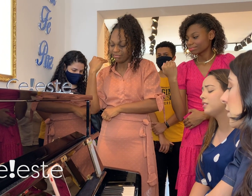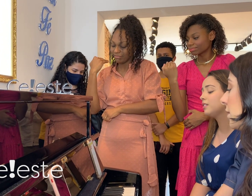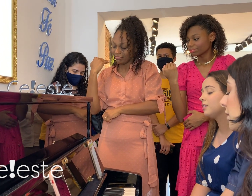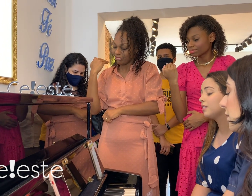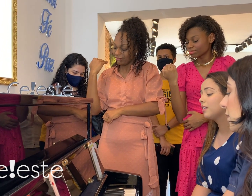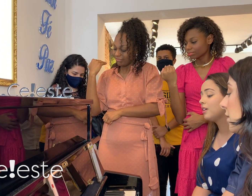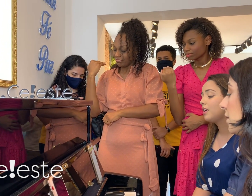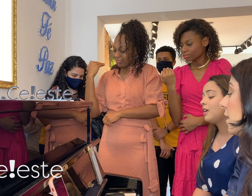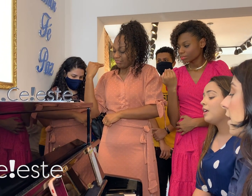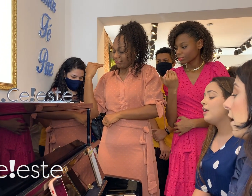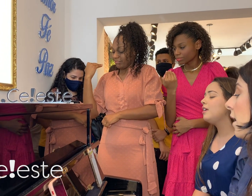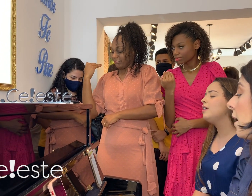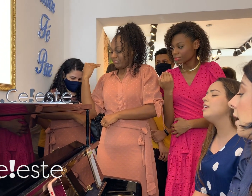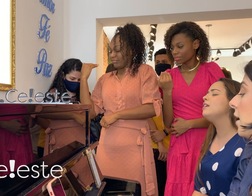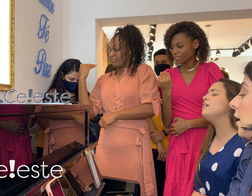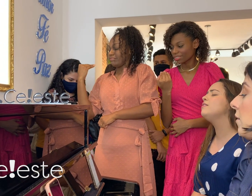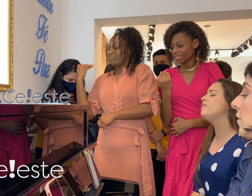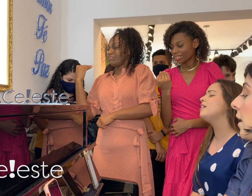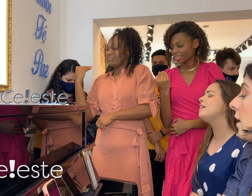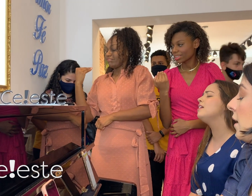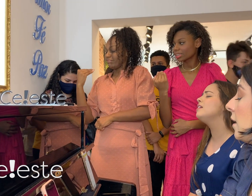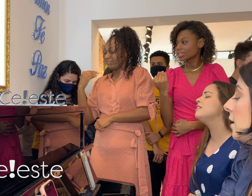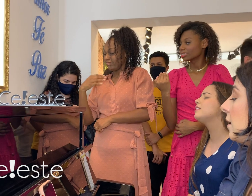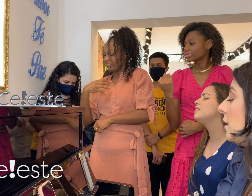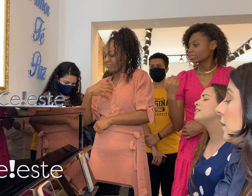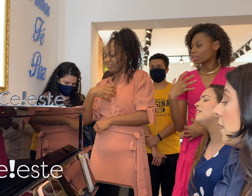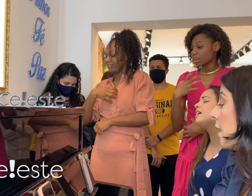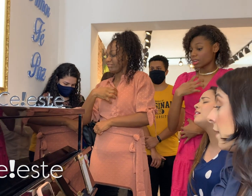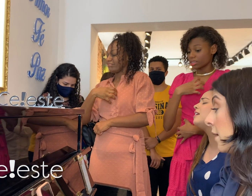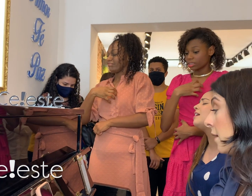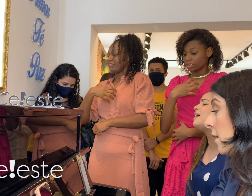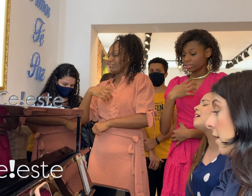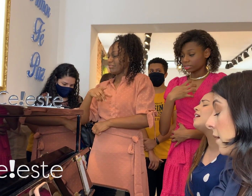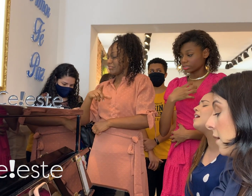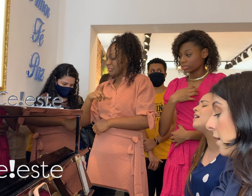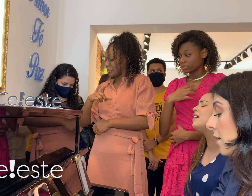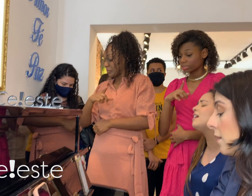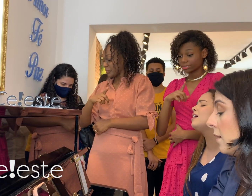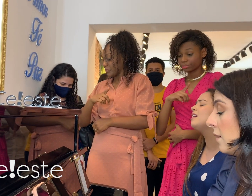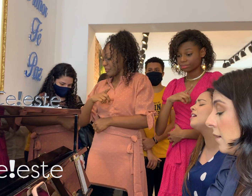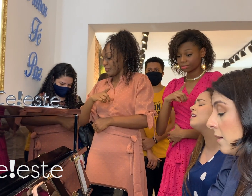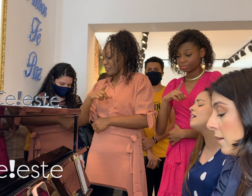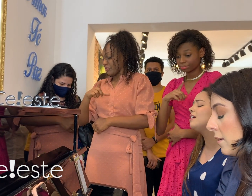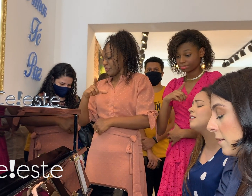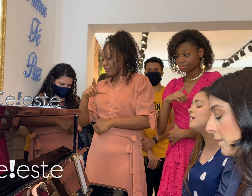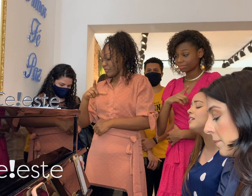enfrentarei